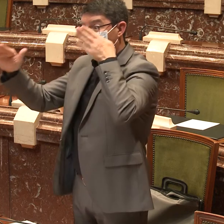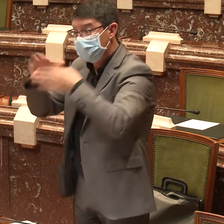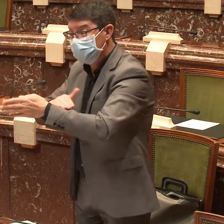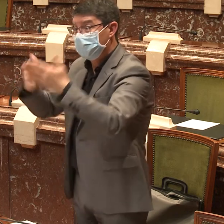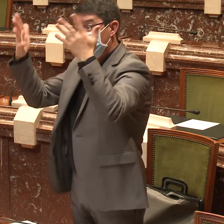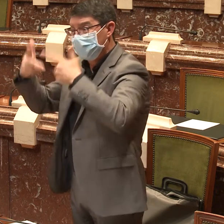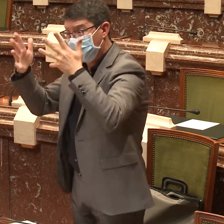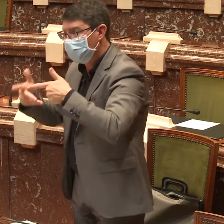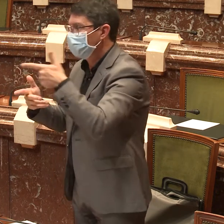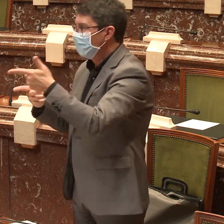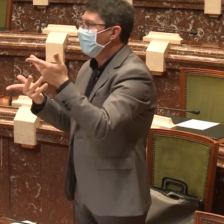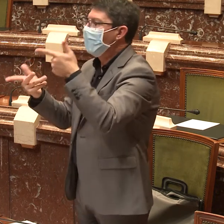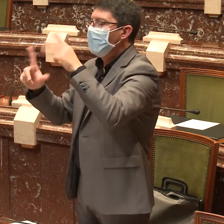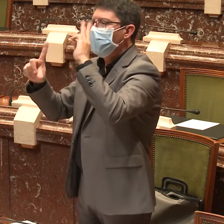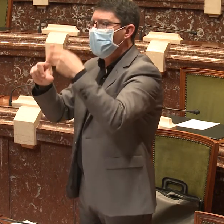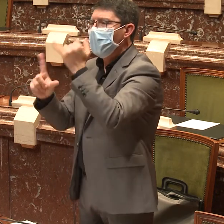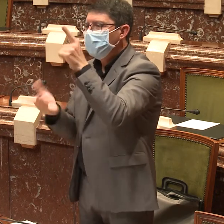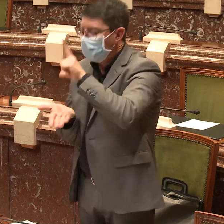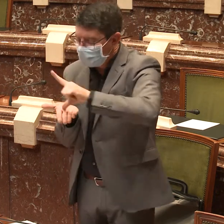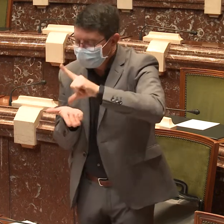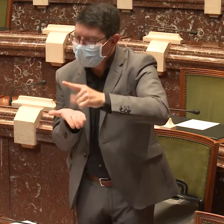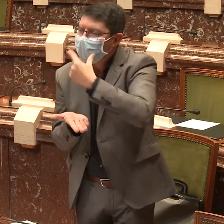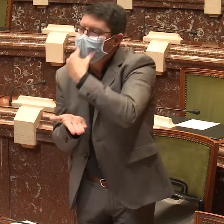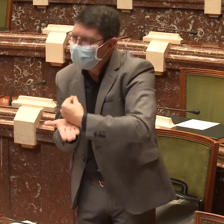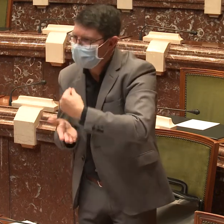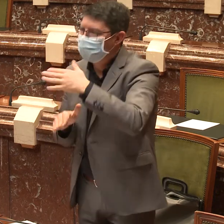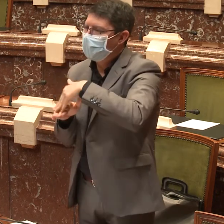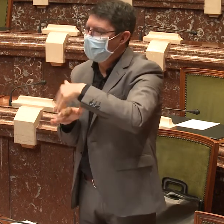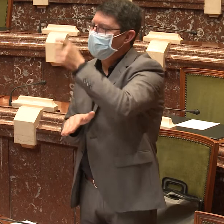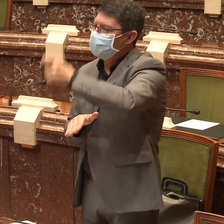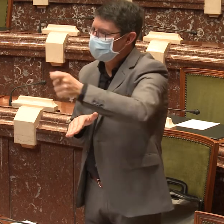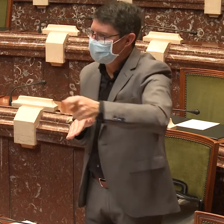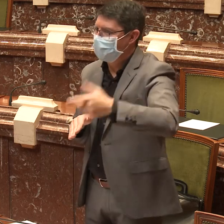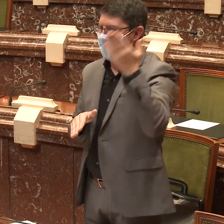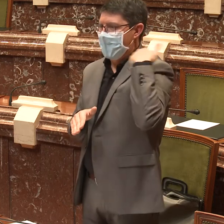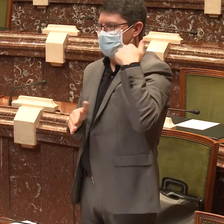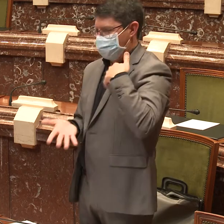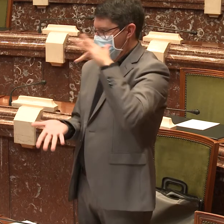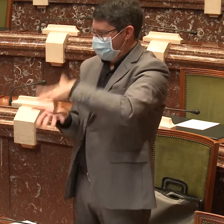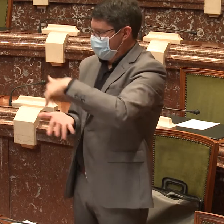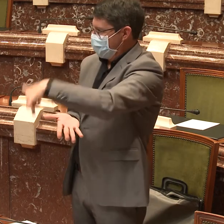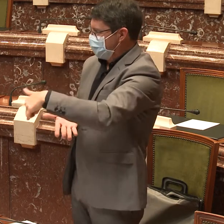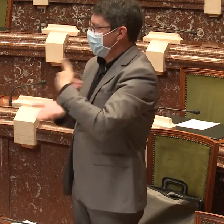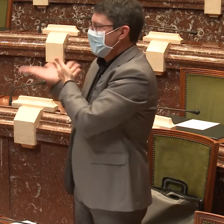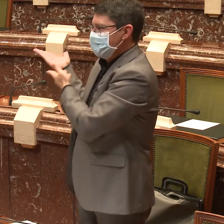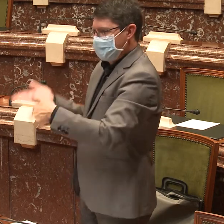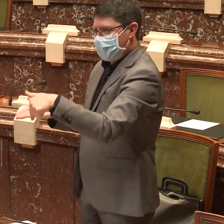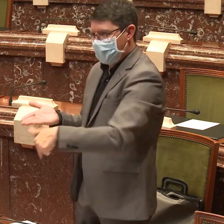Por ejemplo, la web, que sea accesible, de la Administración y también con una lectura que sea fácil.